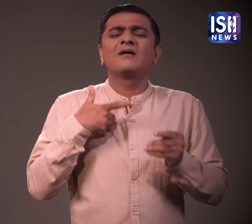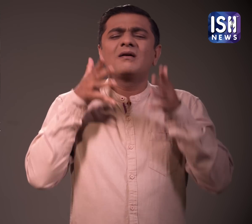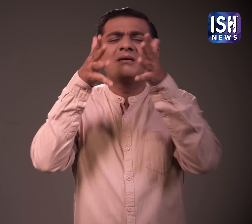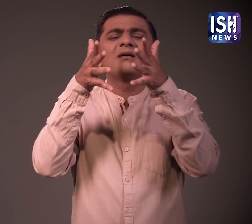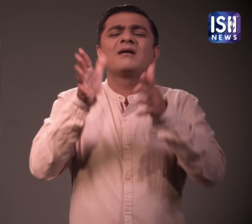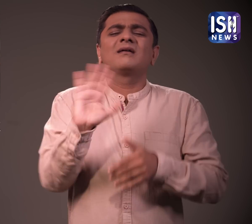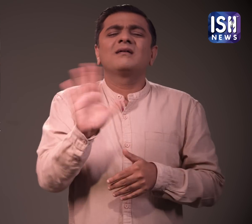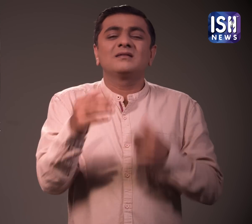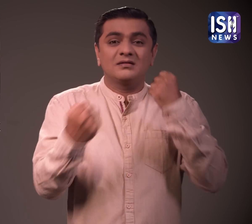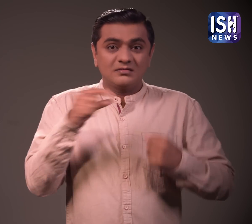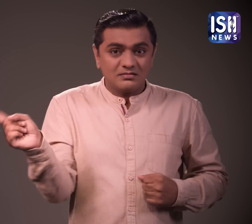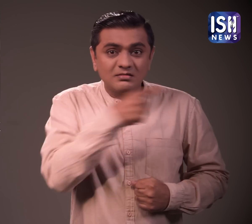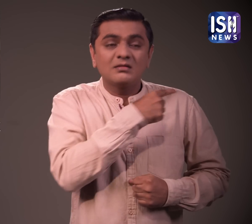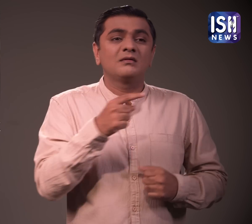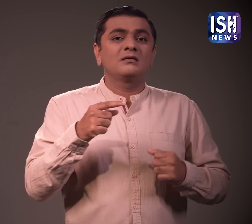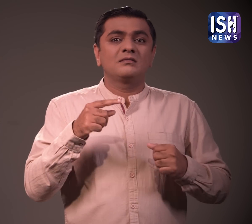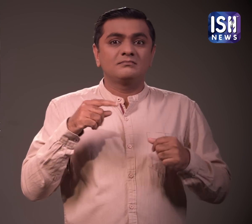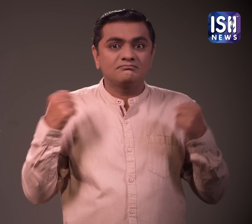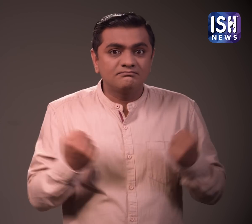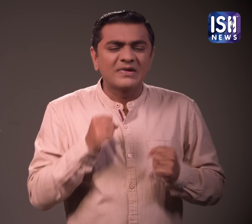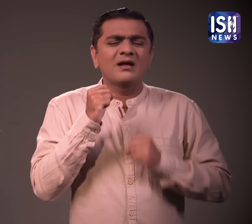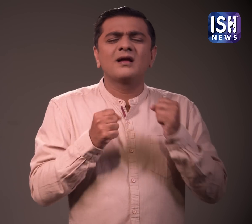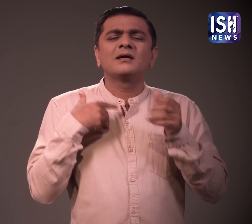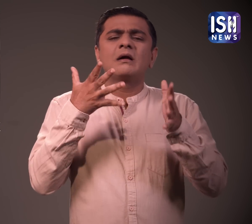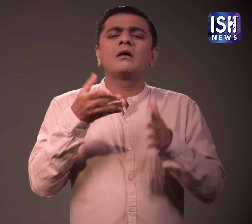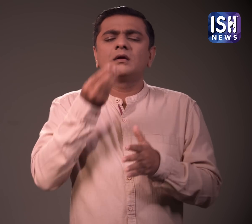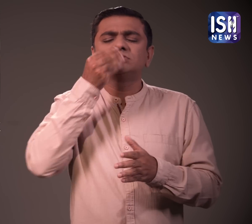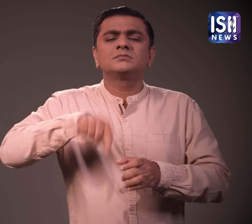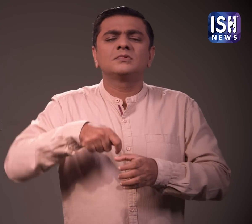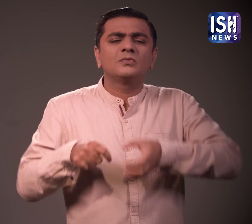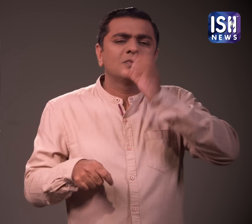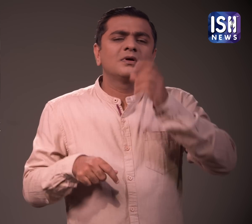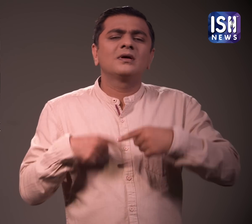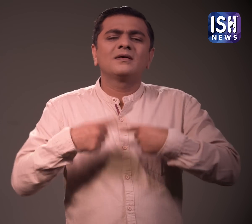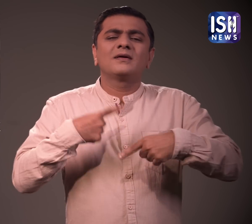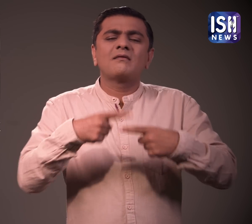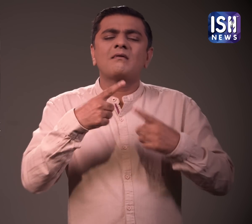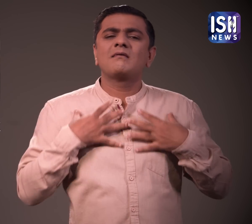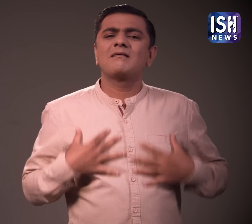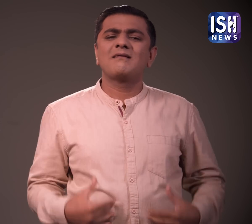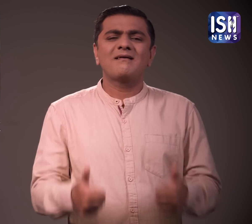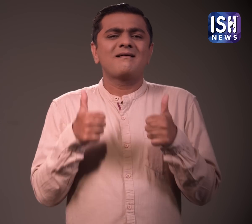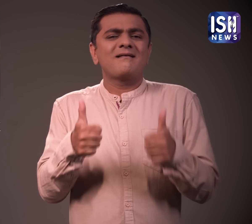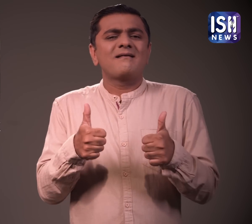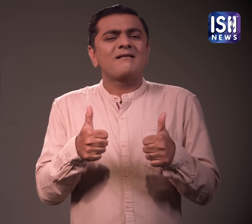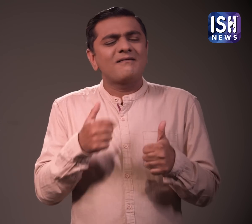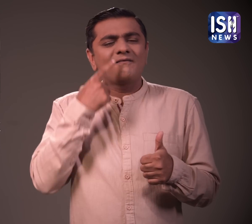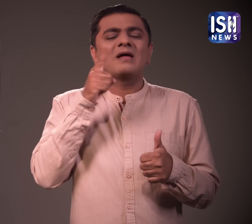हमने सोचा कि जिम आदी जाने के लिए उसे परेशान करने के बज़ाए प्रोटीन शेक बहतर मदद